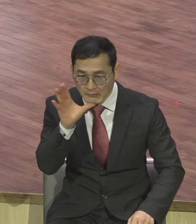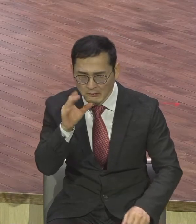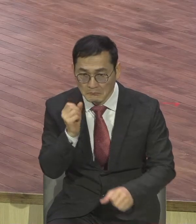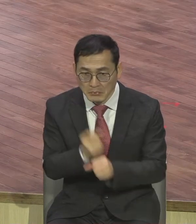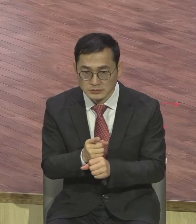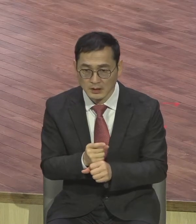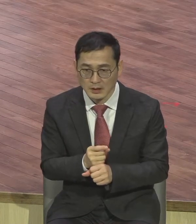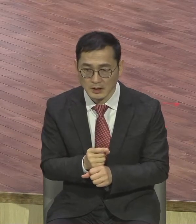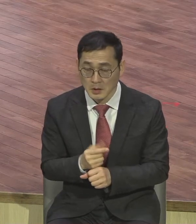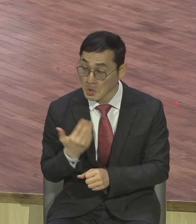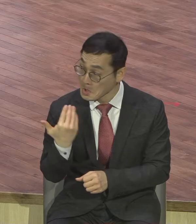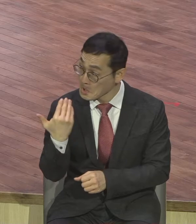때가 의지 아래 같은데